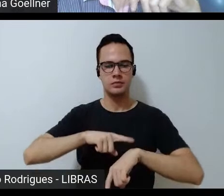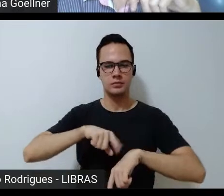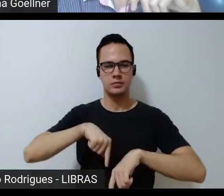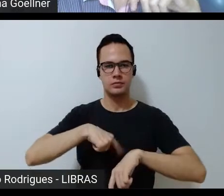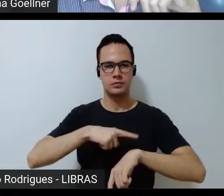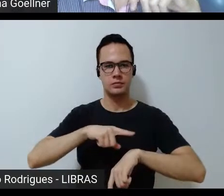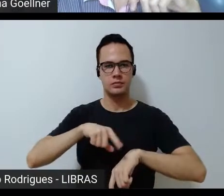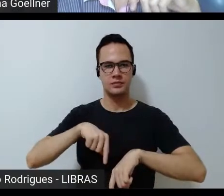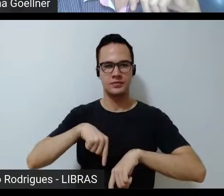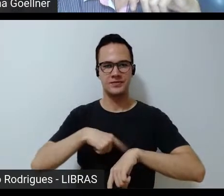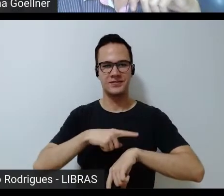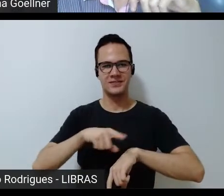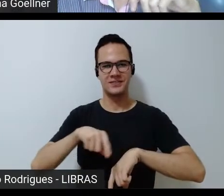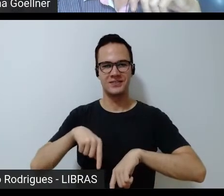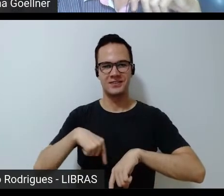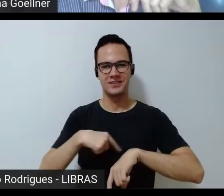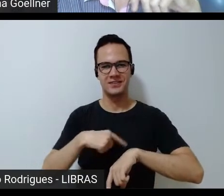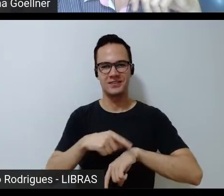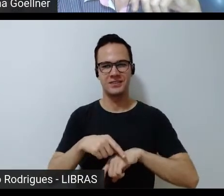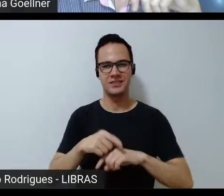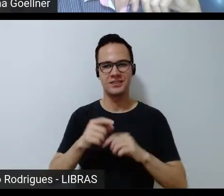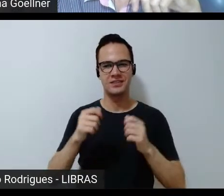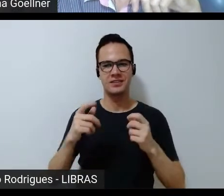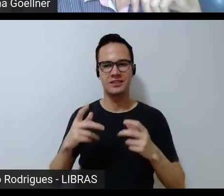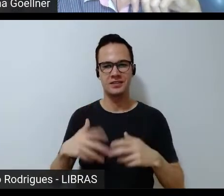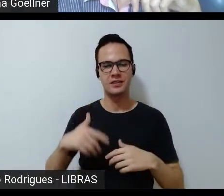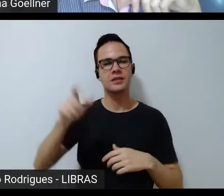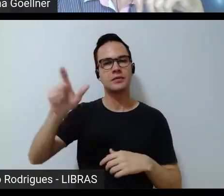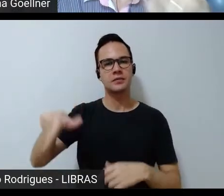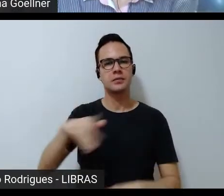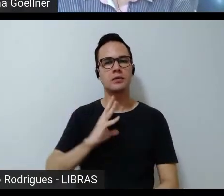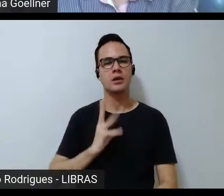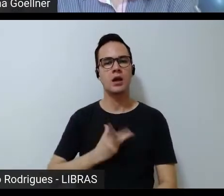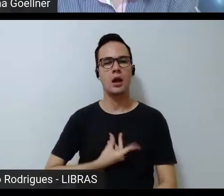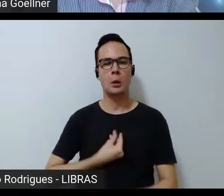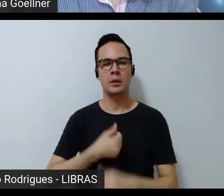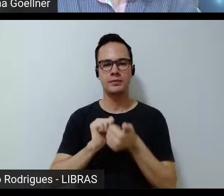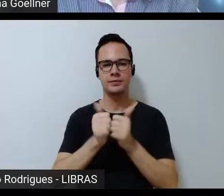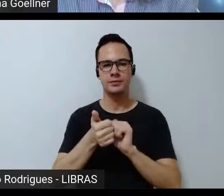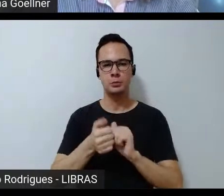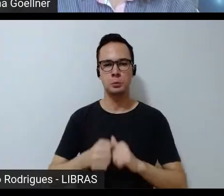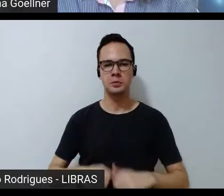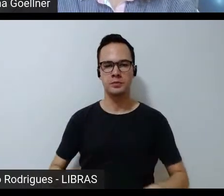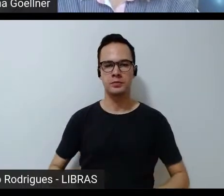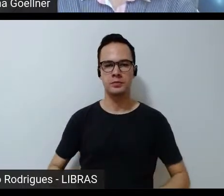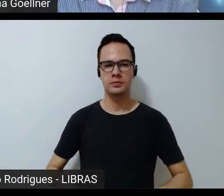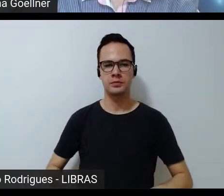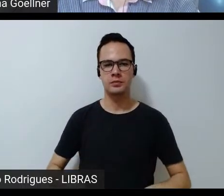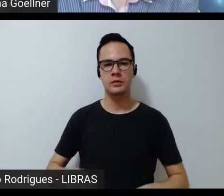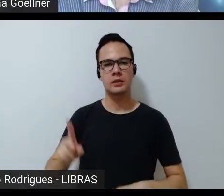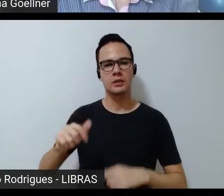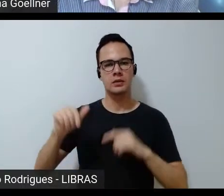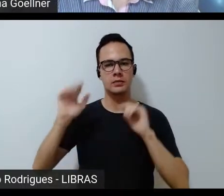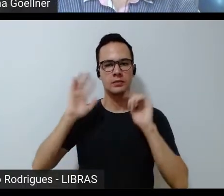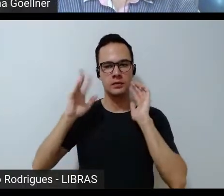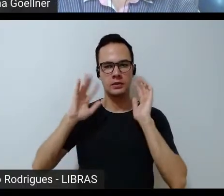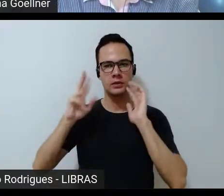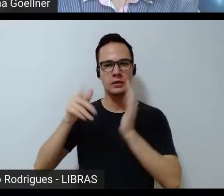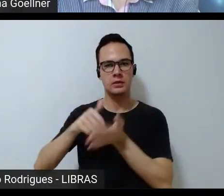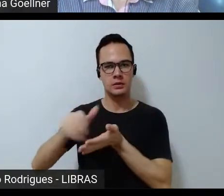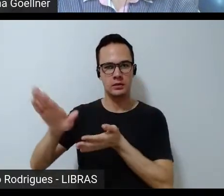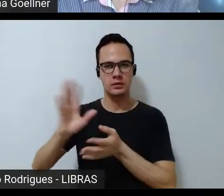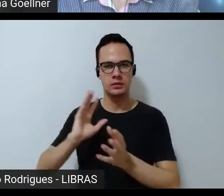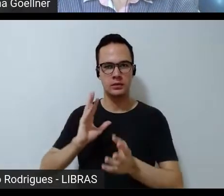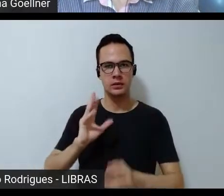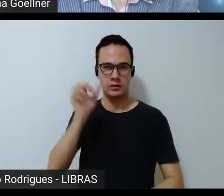tempo está correndo a exclusão das pessoas trans no esporte quando se pensou em excluir as mulheres do